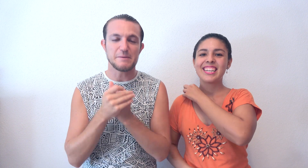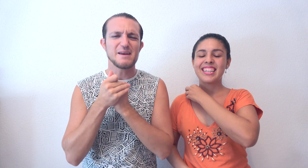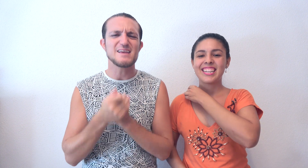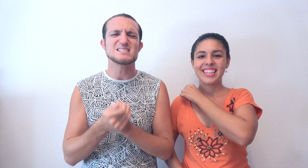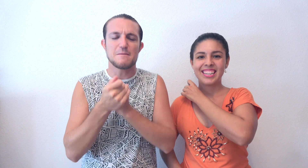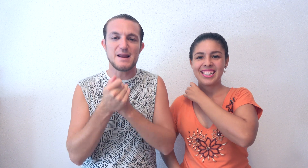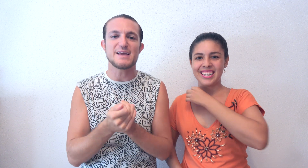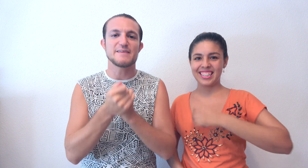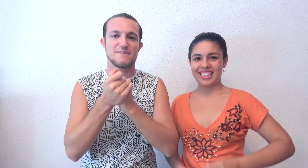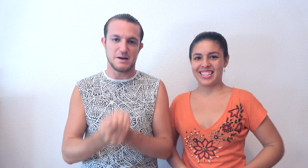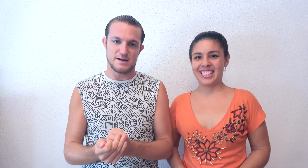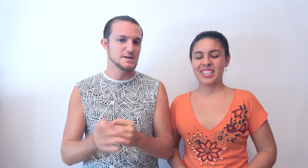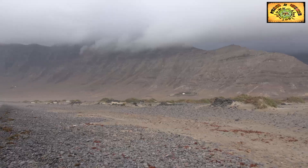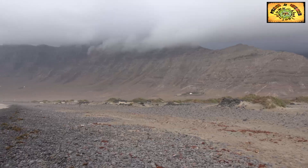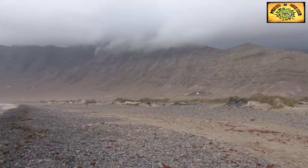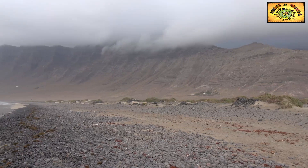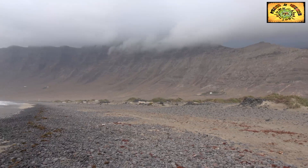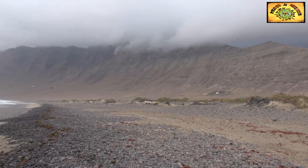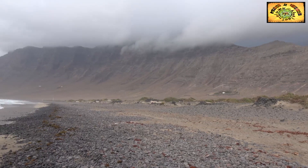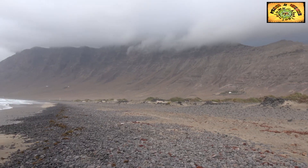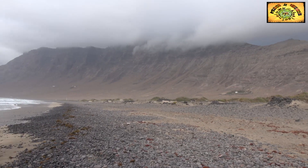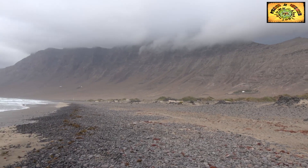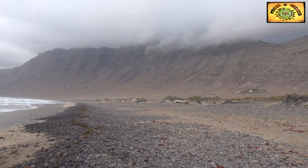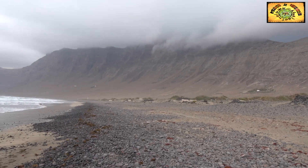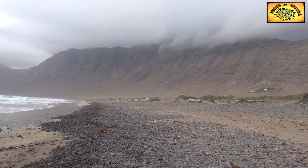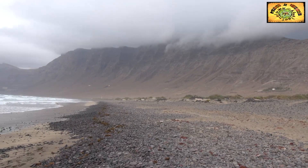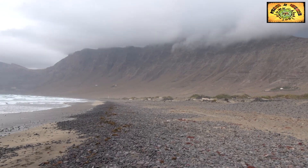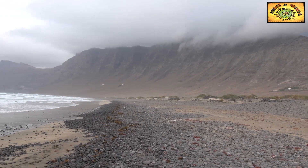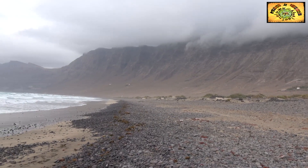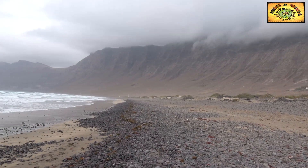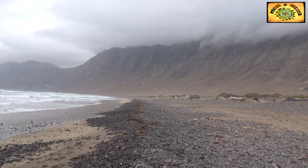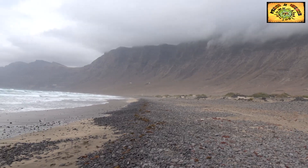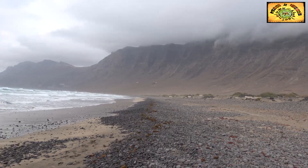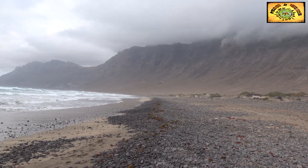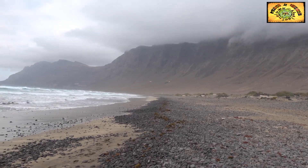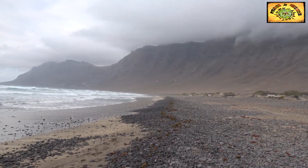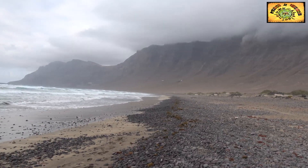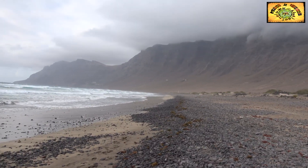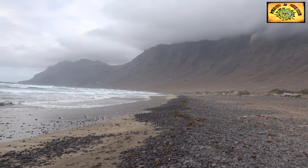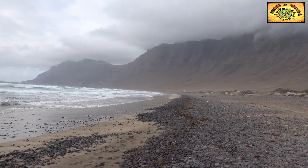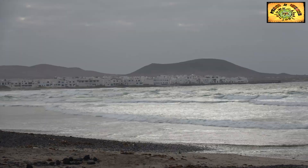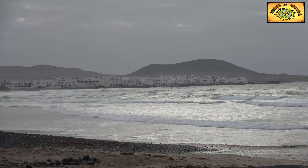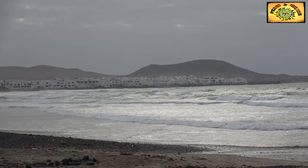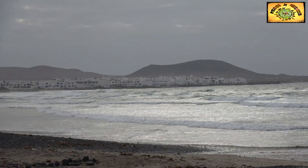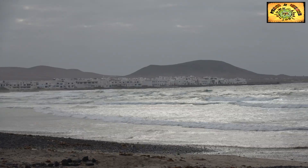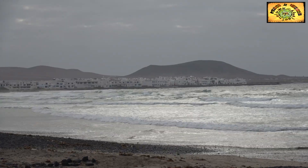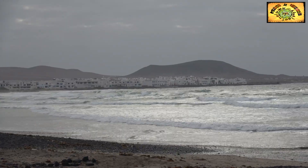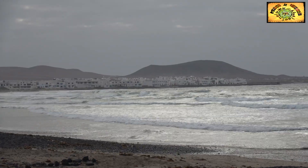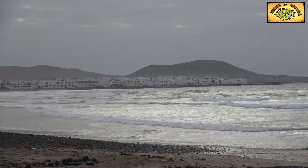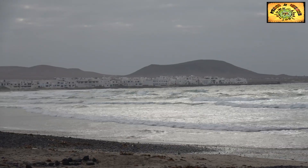primera de ellas es la Playa de Famar. Si lo que buscáis es una playa donde podéis girar 360 grados y contar con vuestros dedos de una mano, la